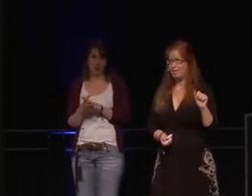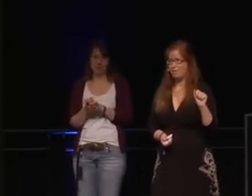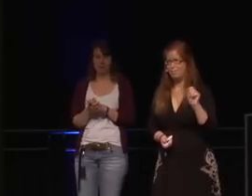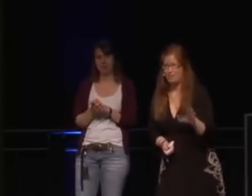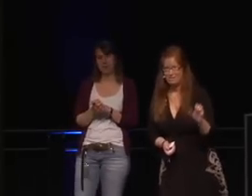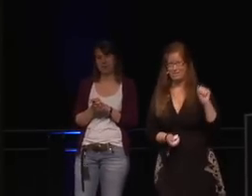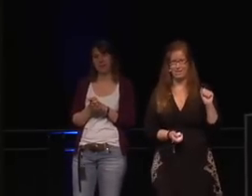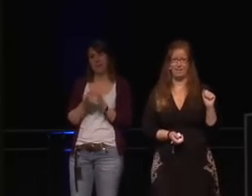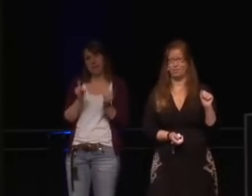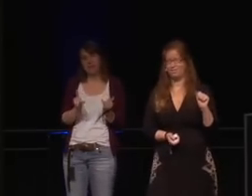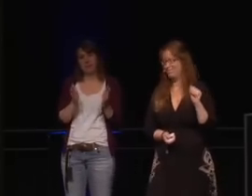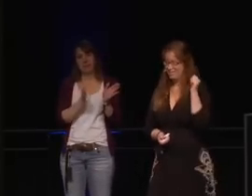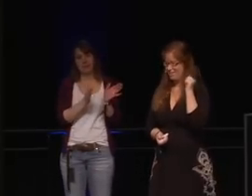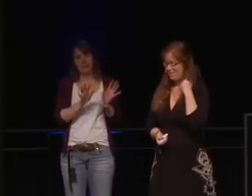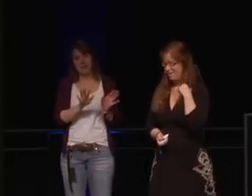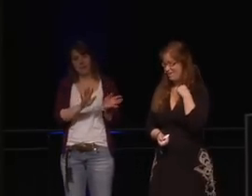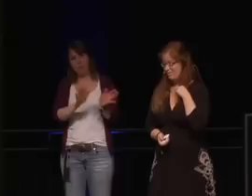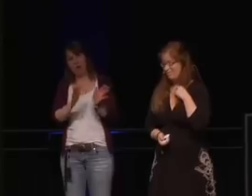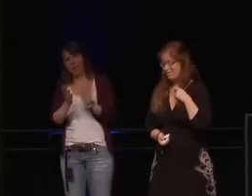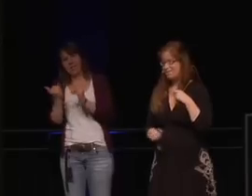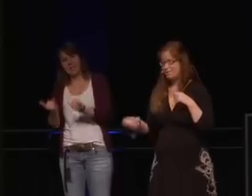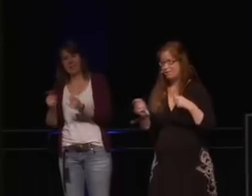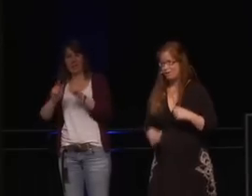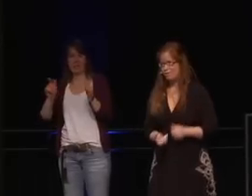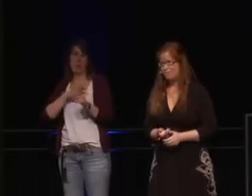Und jetzt sind wir bei der Privatsphäre.